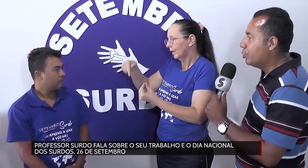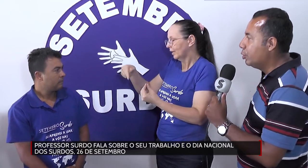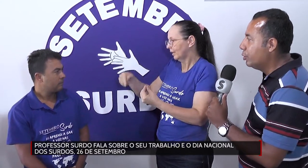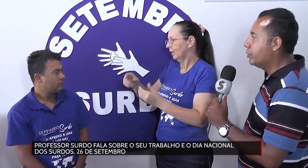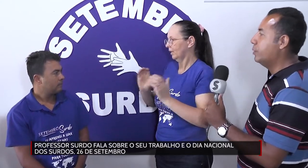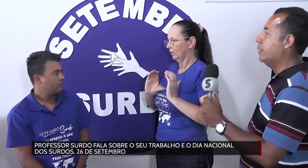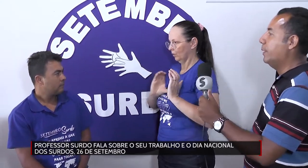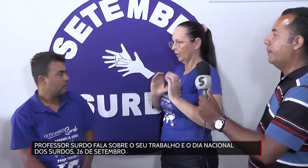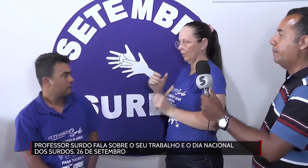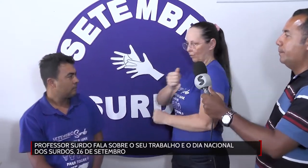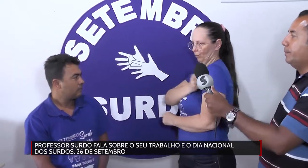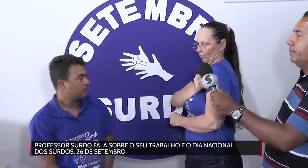surdos?